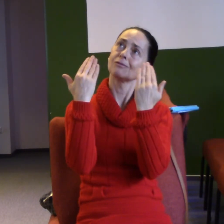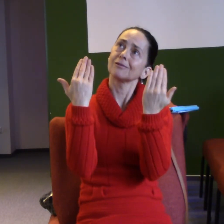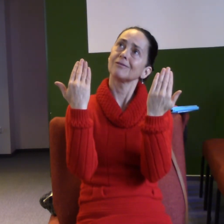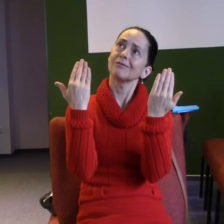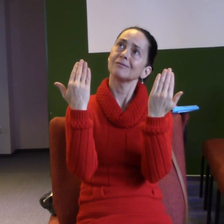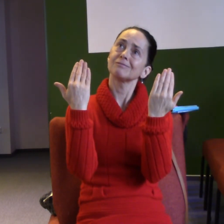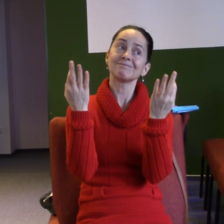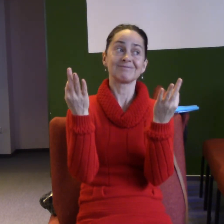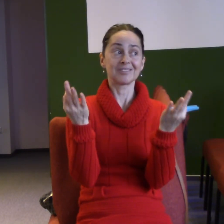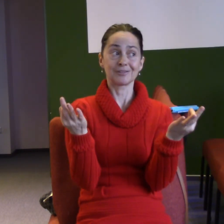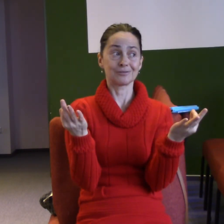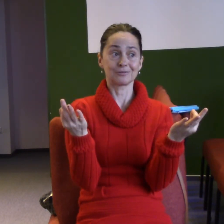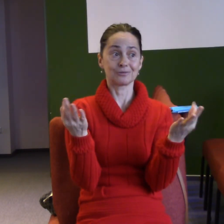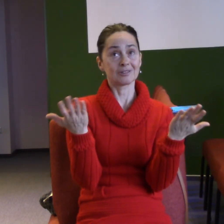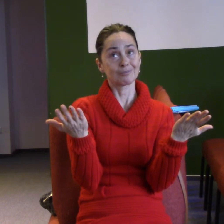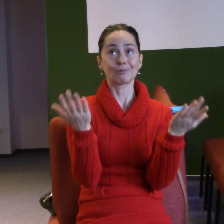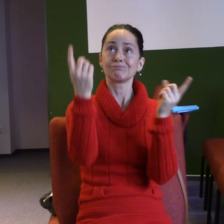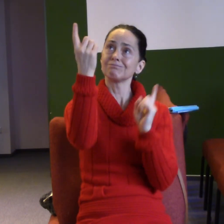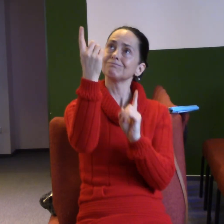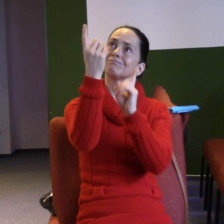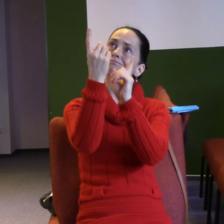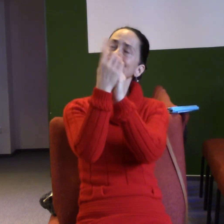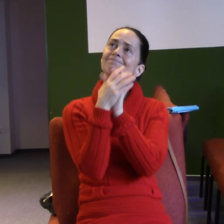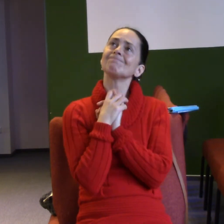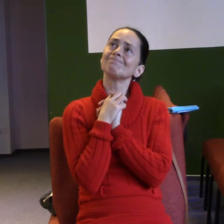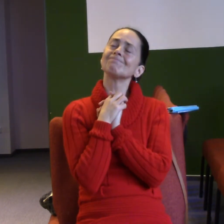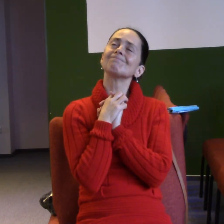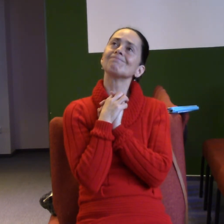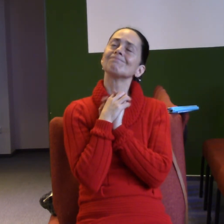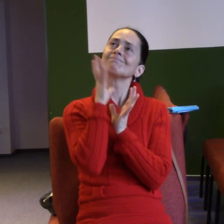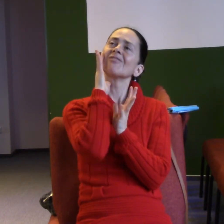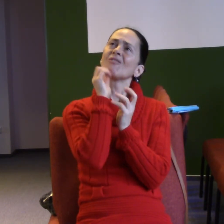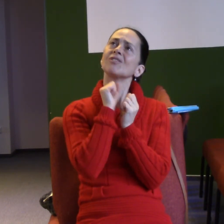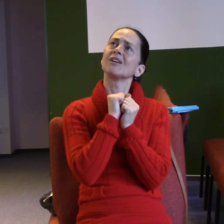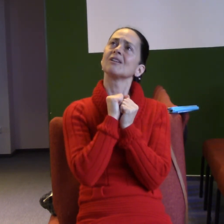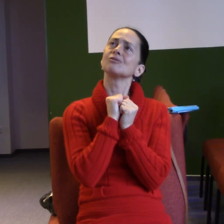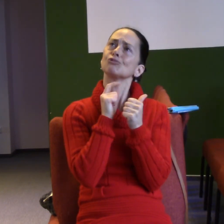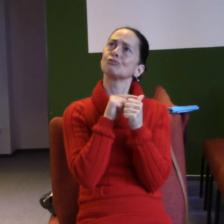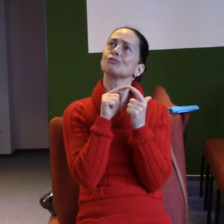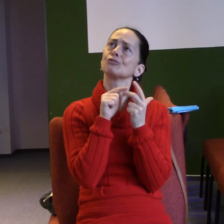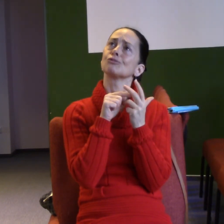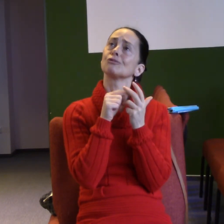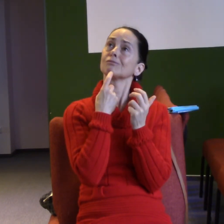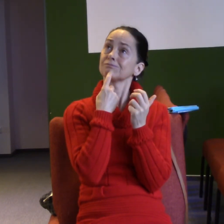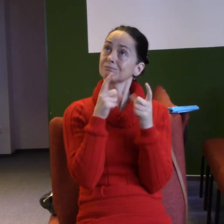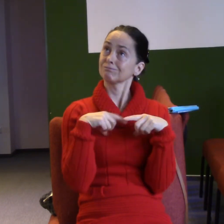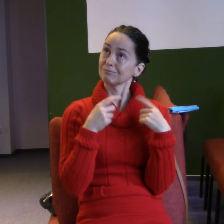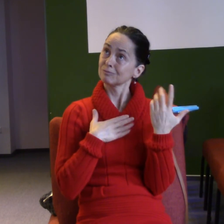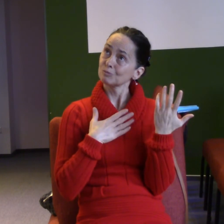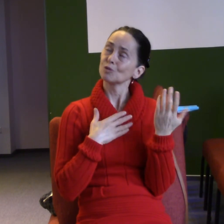A nebo možná k němu jenom přijít a říct, já ti věřím, že tohle chceš v mém životě udělat a možná se za to